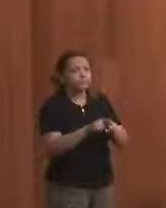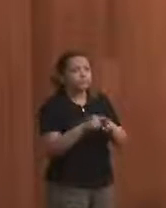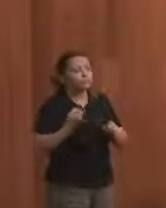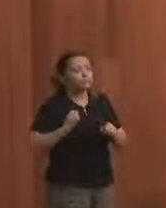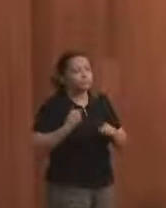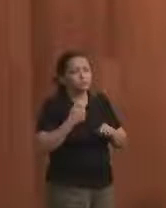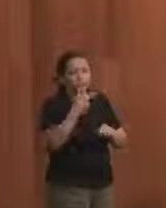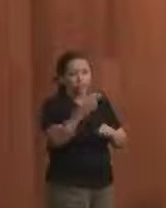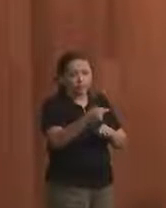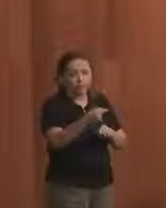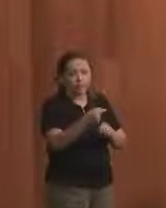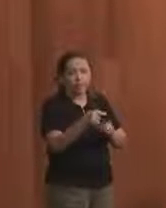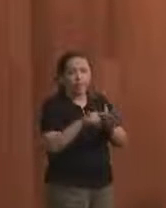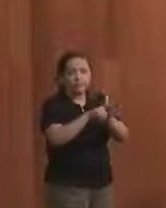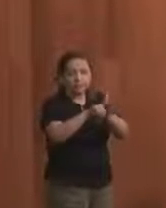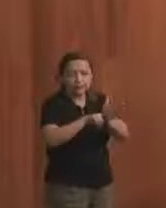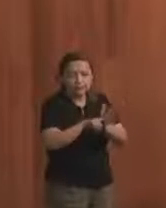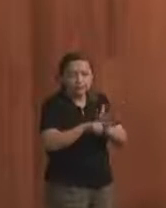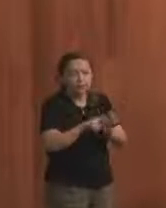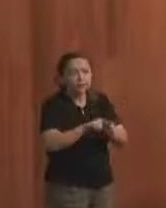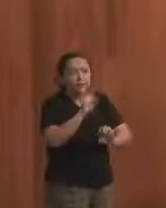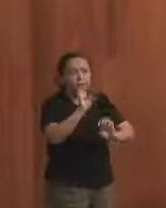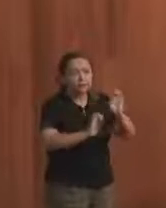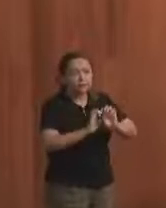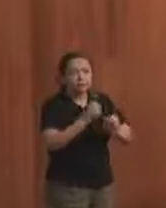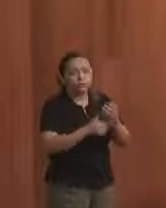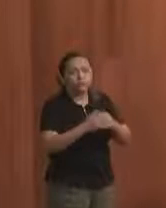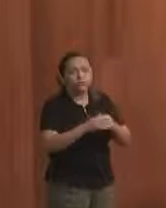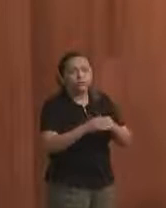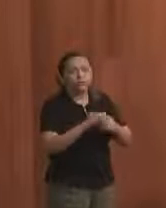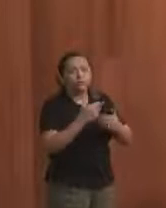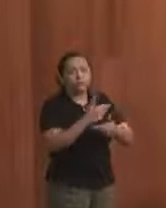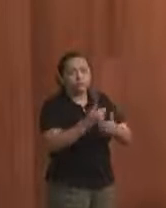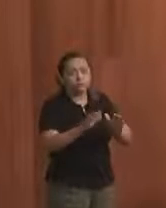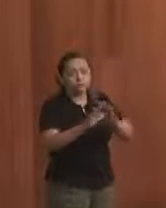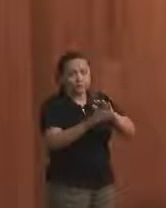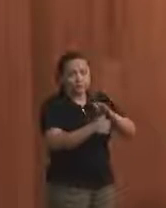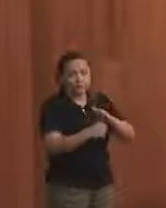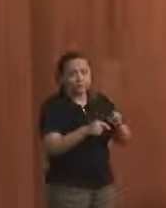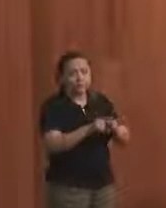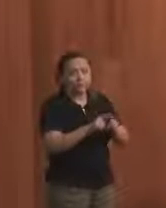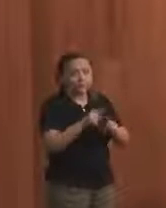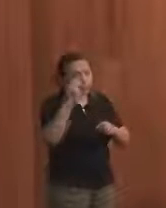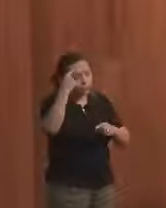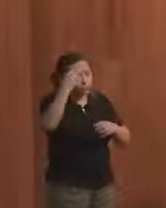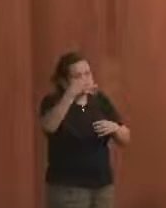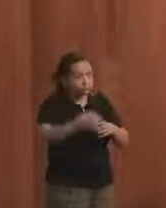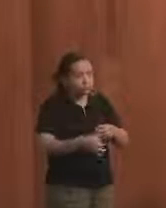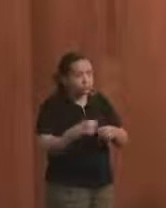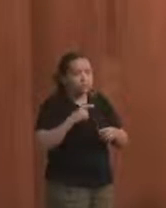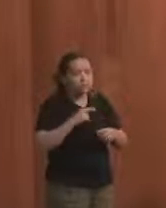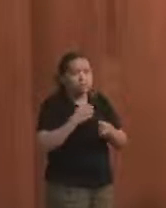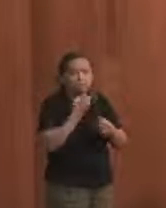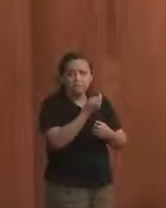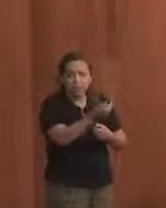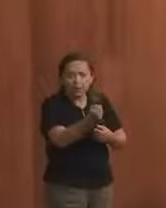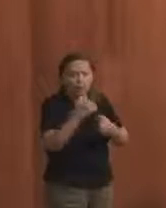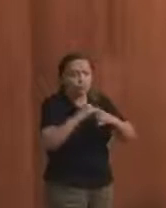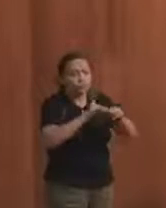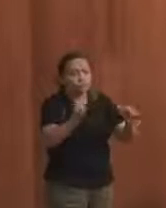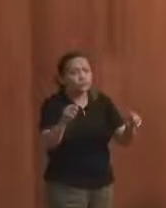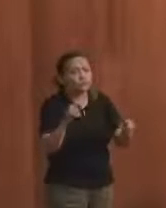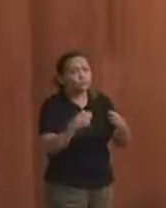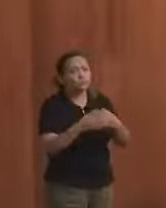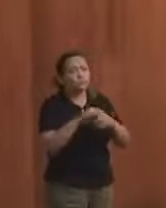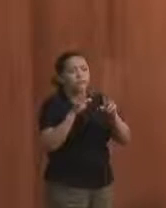7, pesquisas e indicadores sobre o fenômeno da corrupção. foi um consenso de que existe pouca informação nesse sentido.